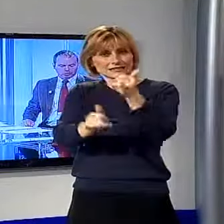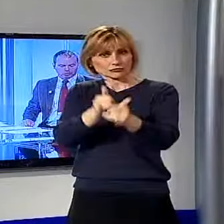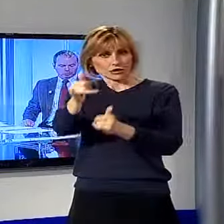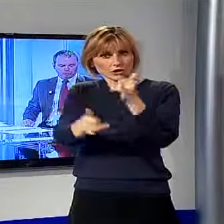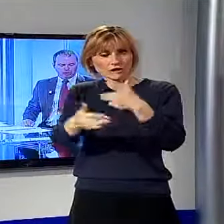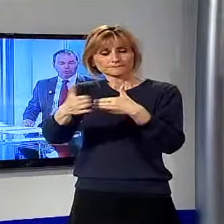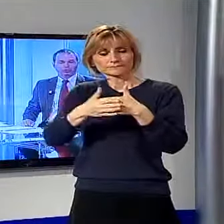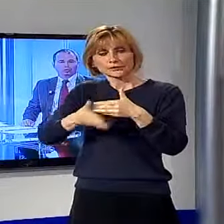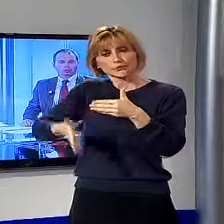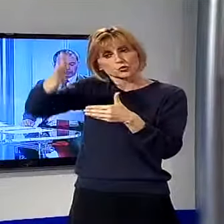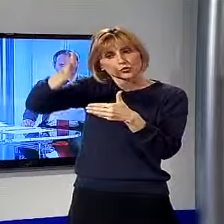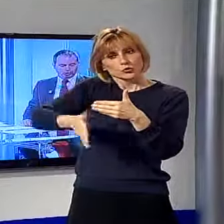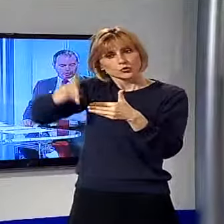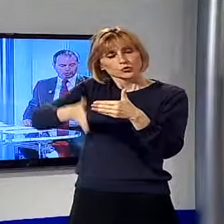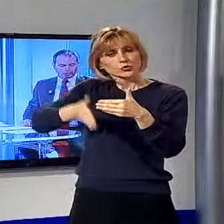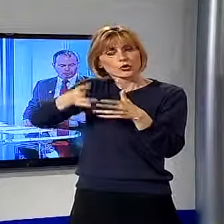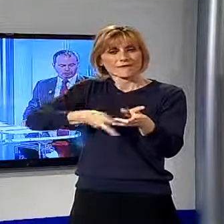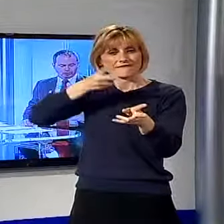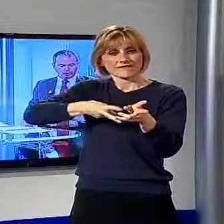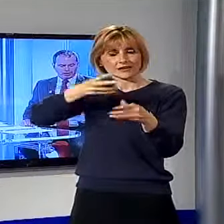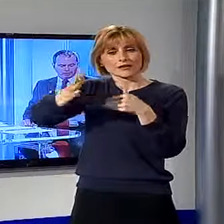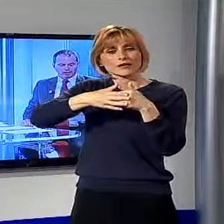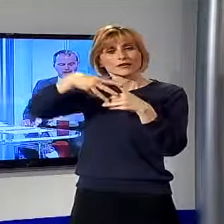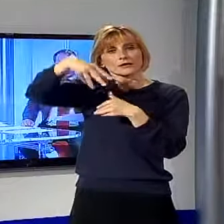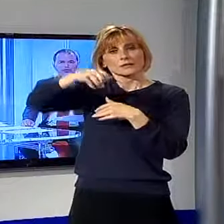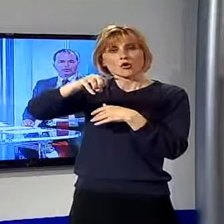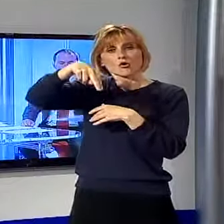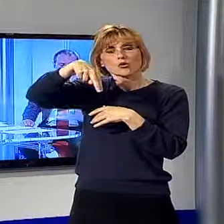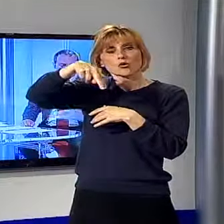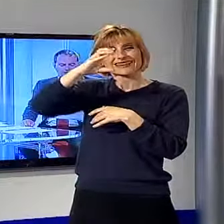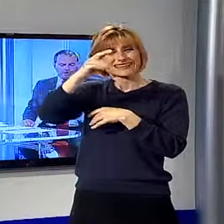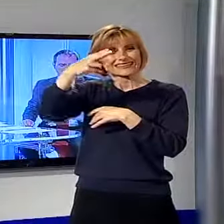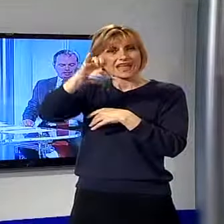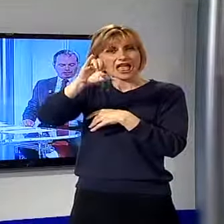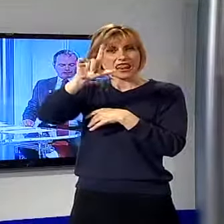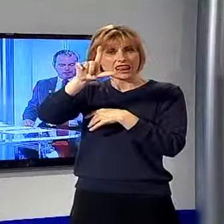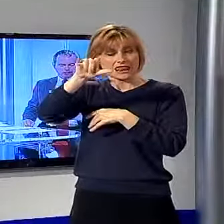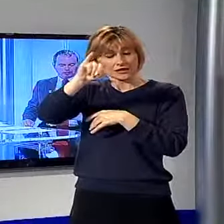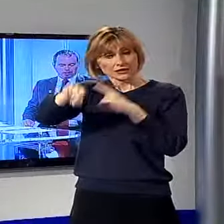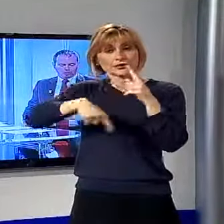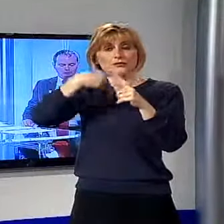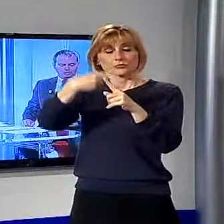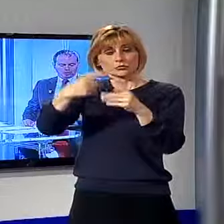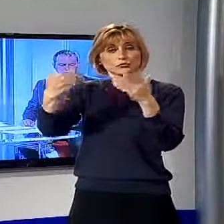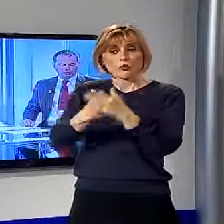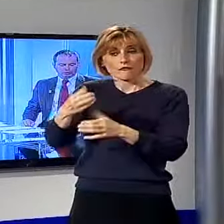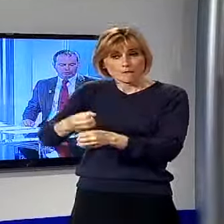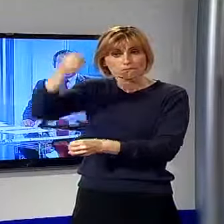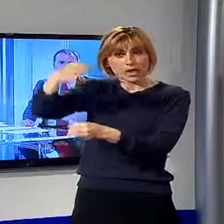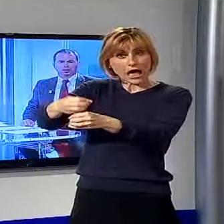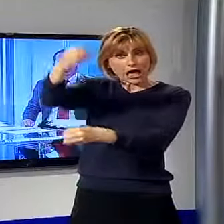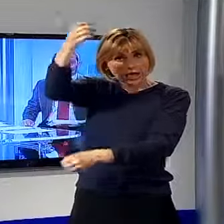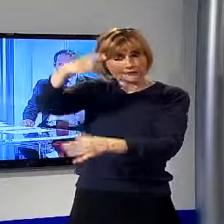costeggia il muro lungo la ferrovia vicino a Via Ponchielli e sono stati installati i pali nuovi per l